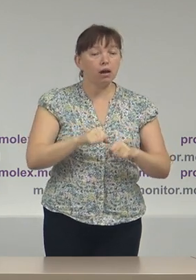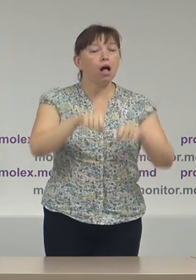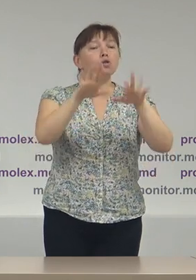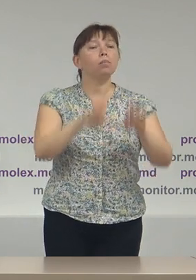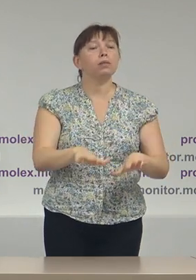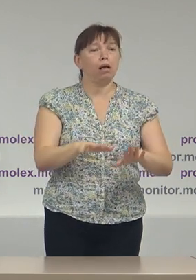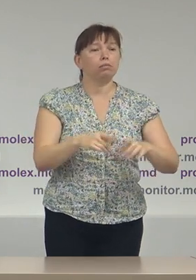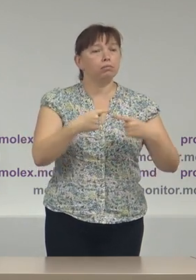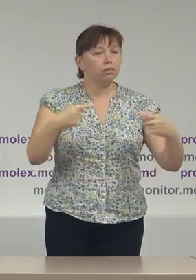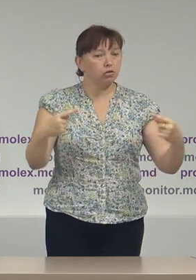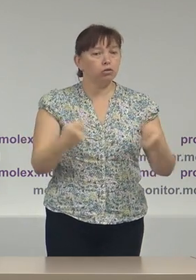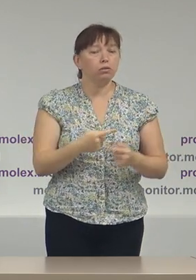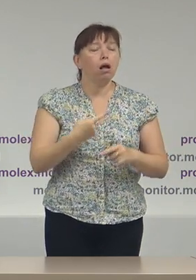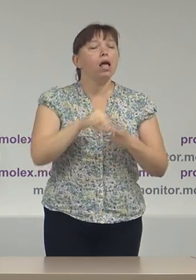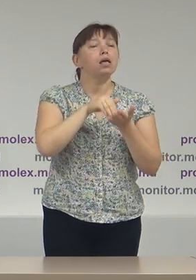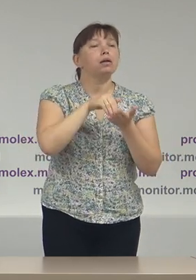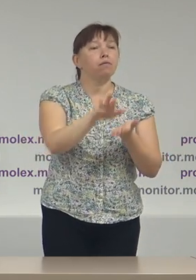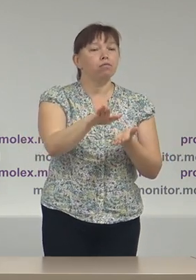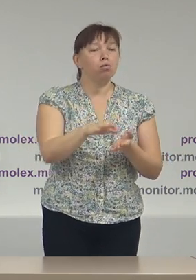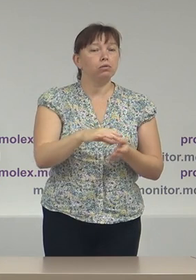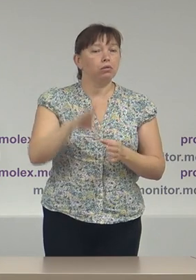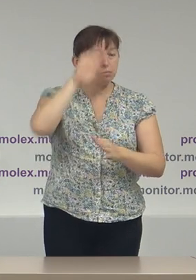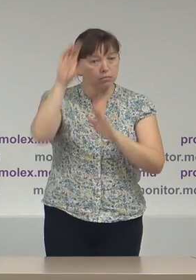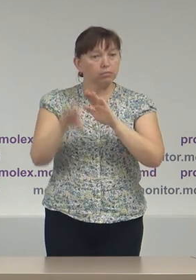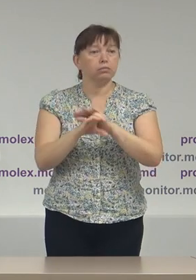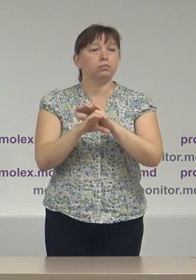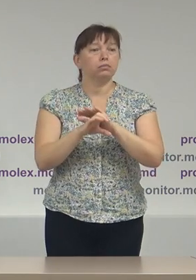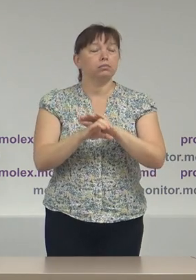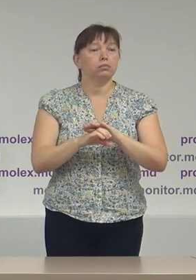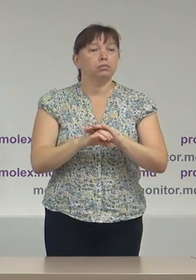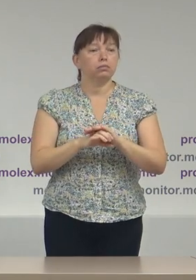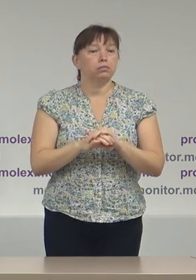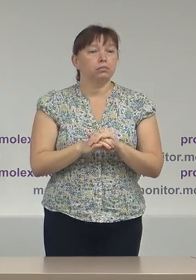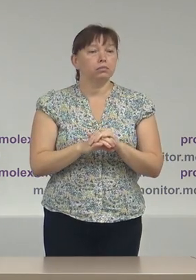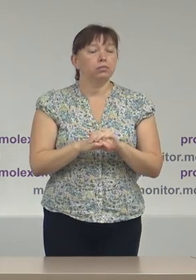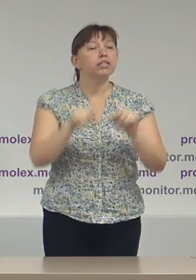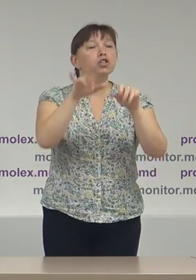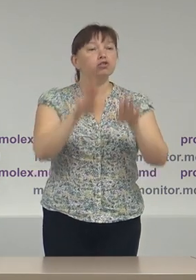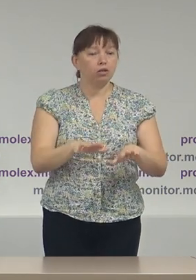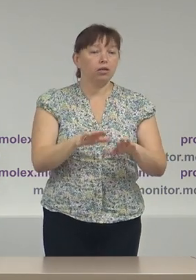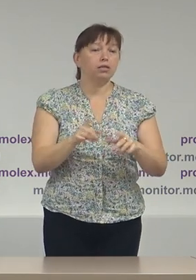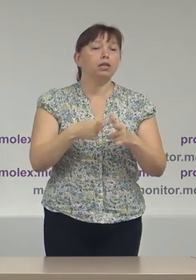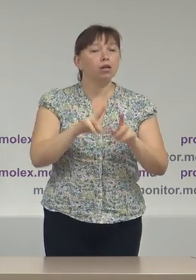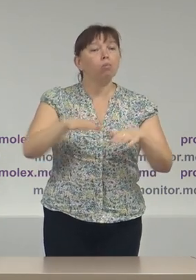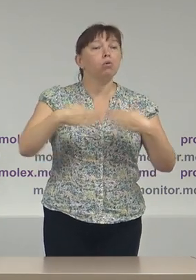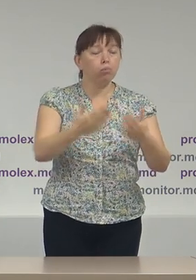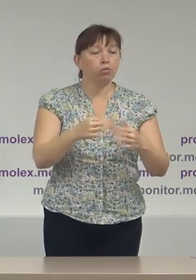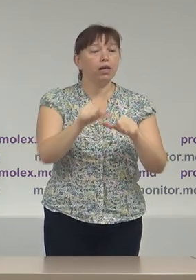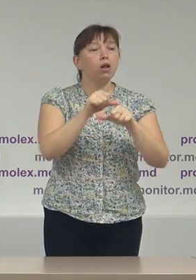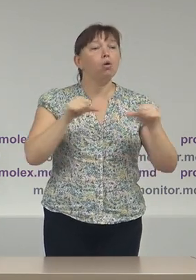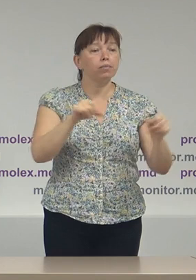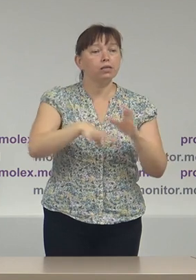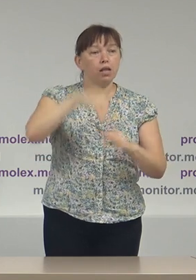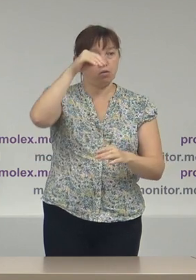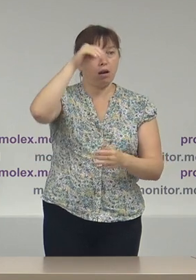decizii prin care refuză să se conformeze cu deciziile sau propunerile Comisiei Electorale